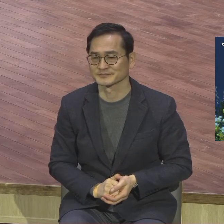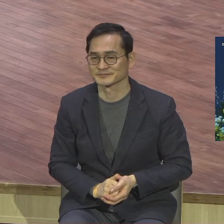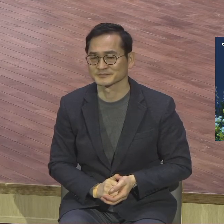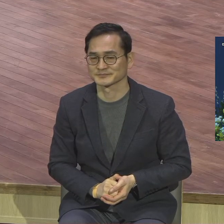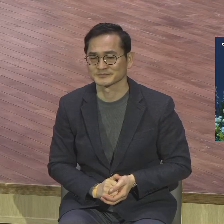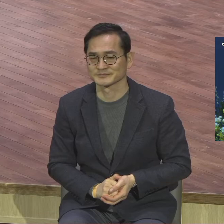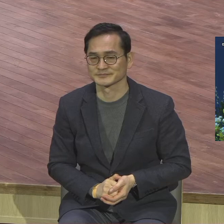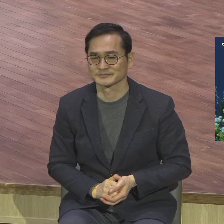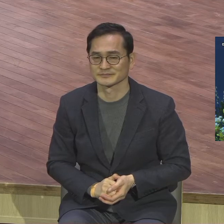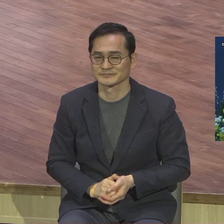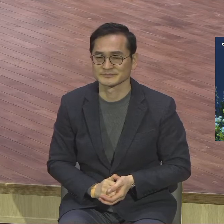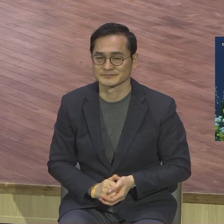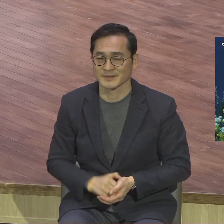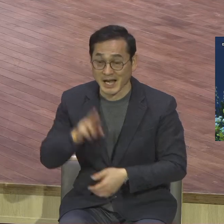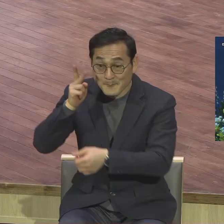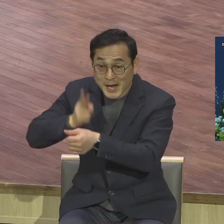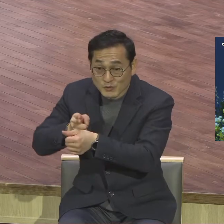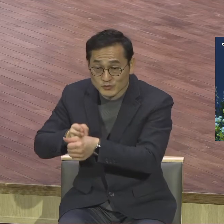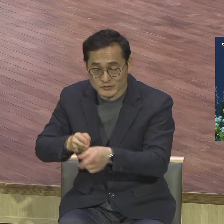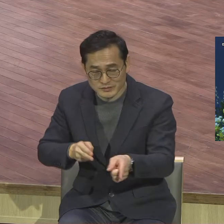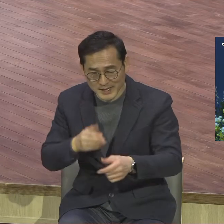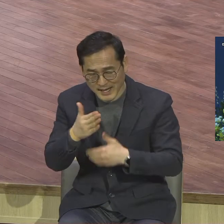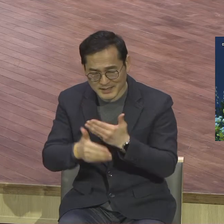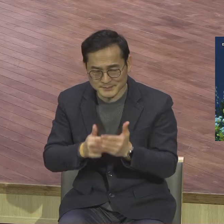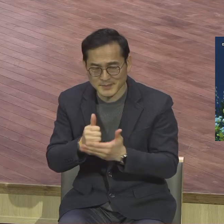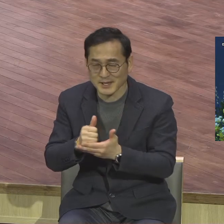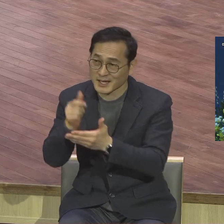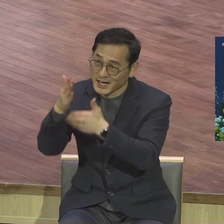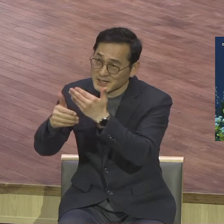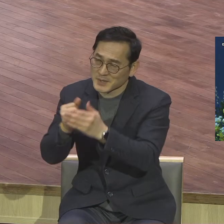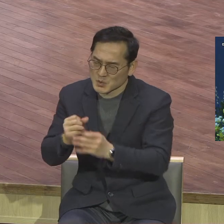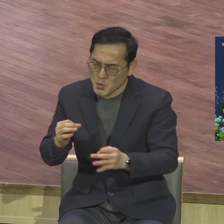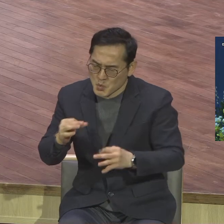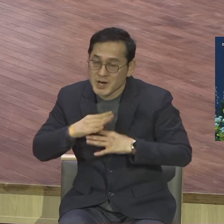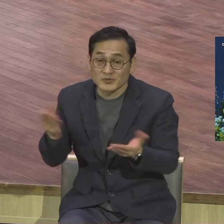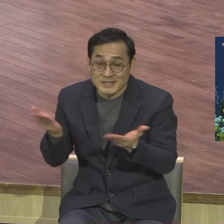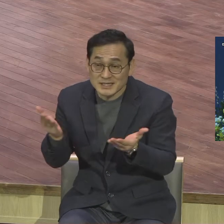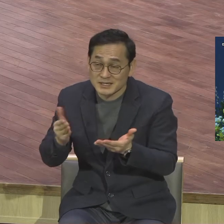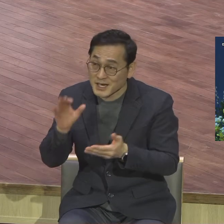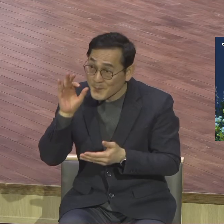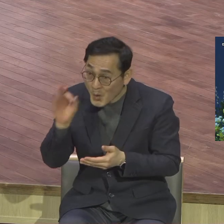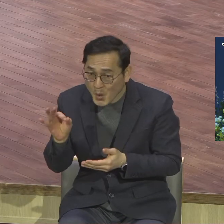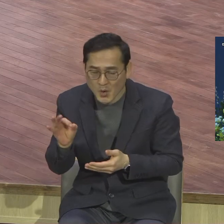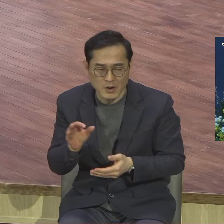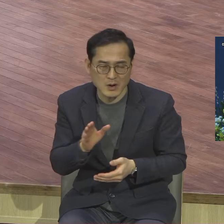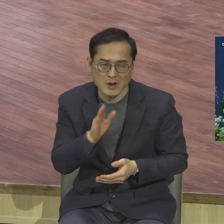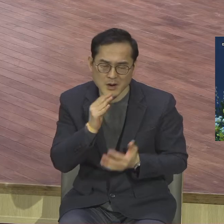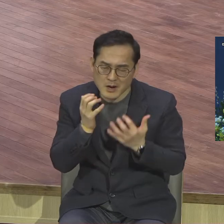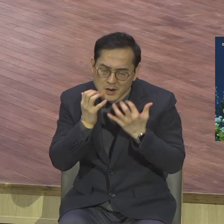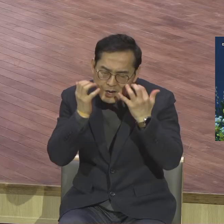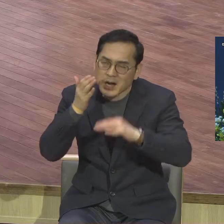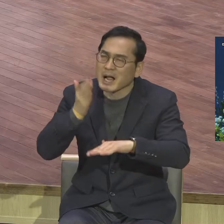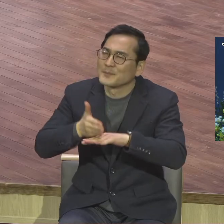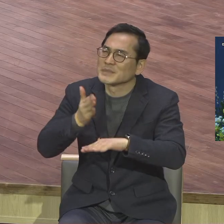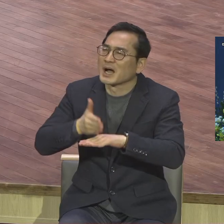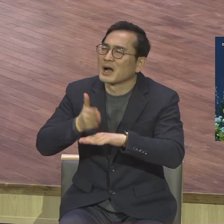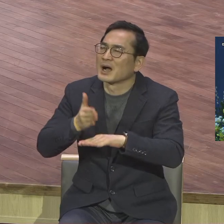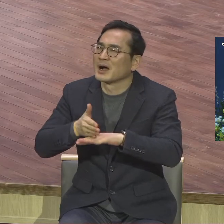놀라운 역사에 대해서 뭐라고 말합니까 구절에 어떠한 감사로 하나님께 보답할까